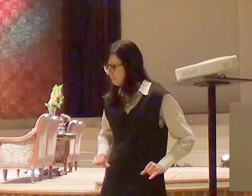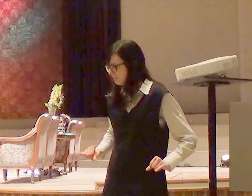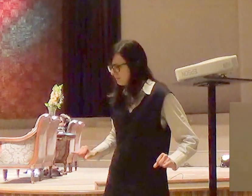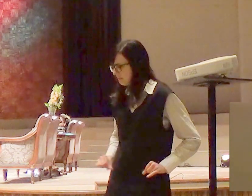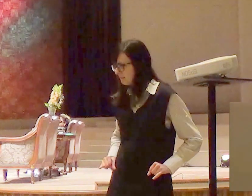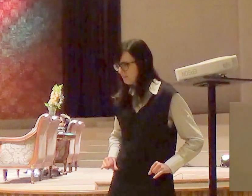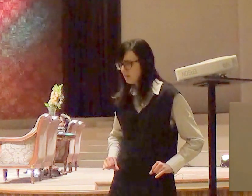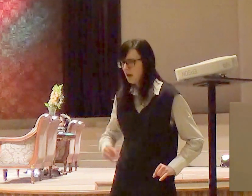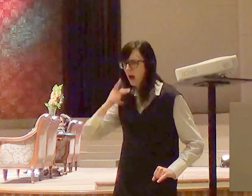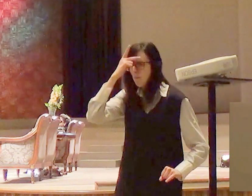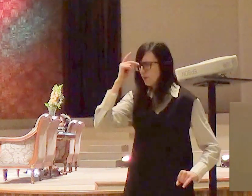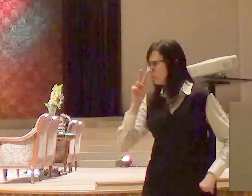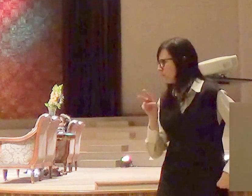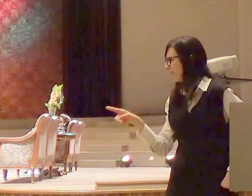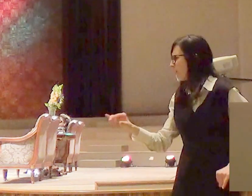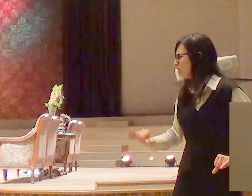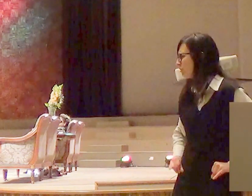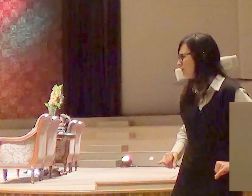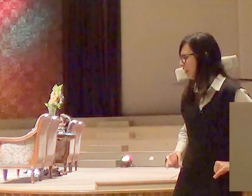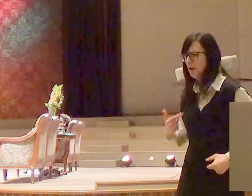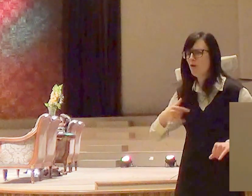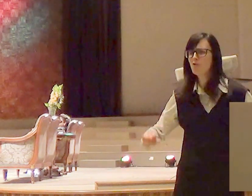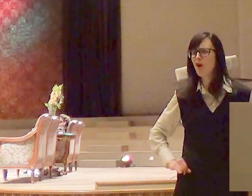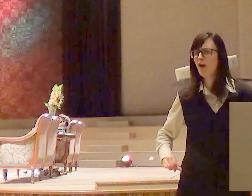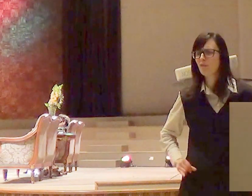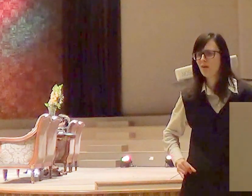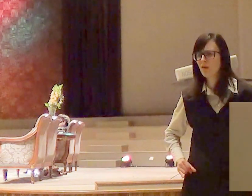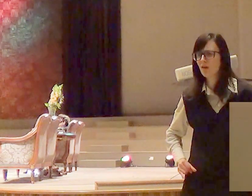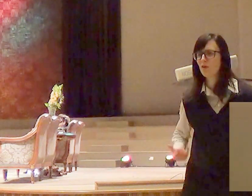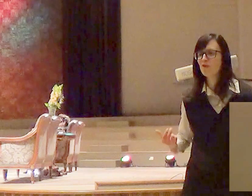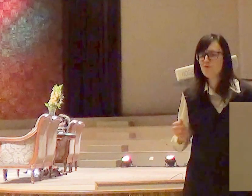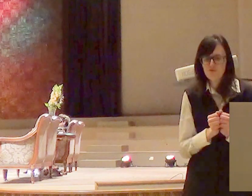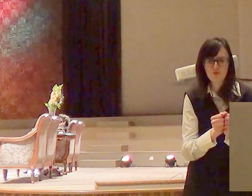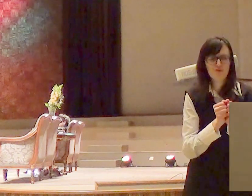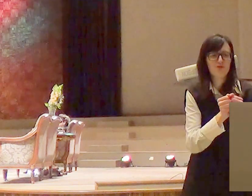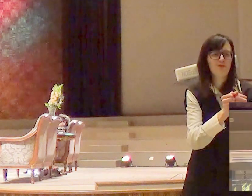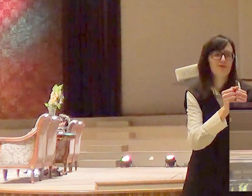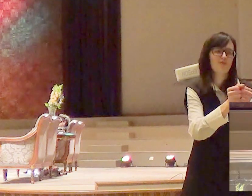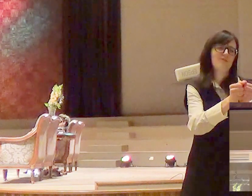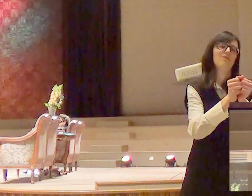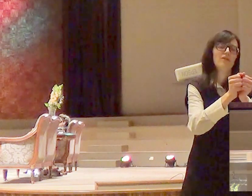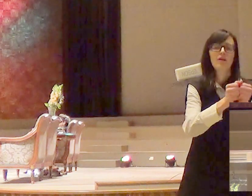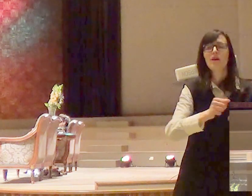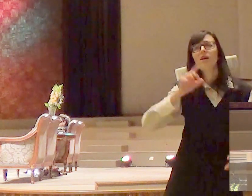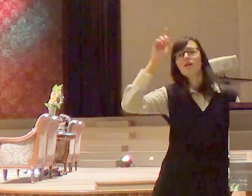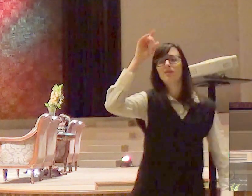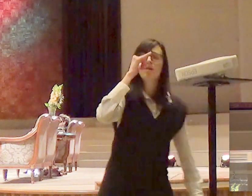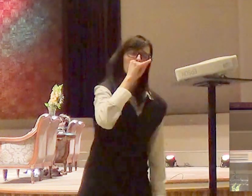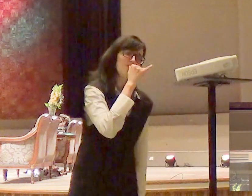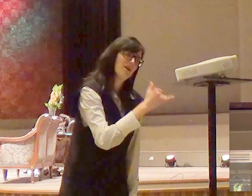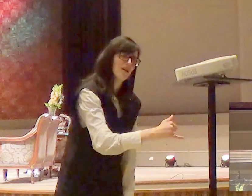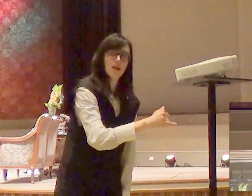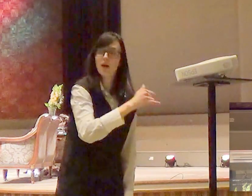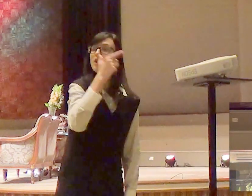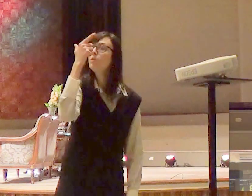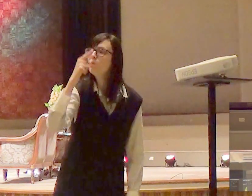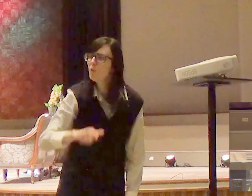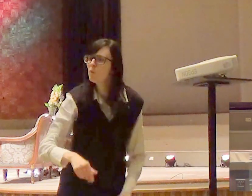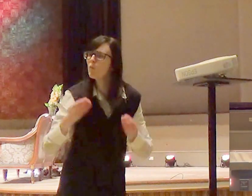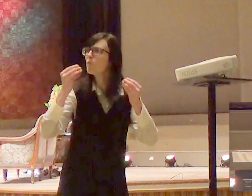a gente sofrer junto e aí então vem uma convocação de Deus olha que coisa tremenda diz